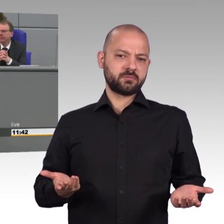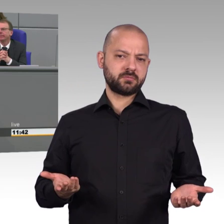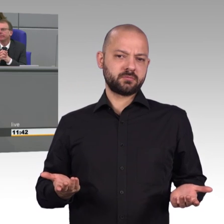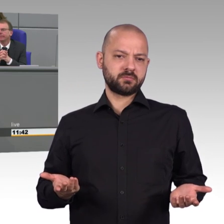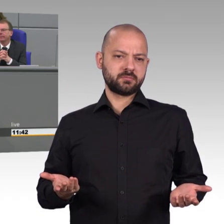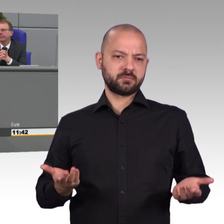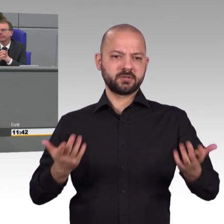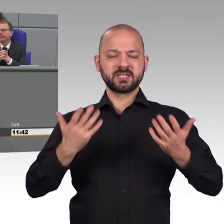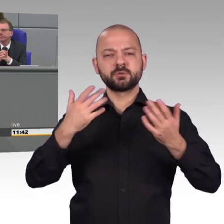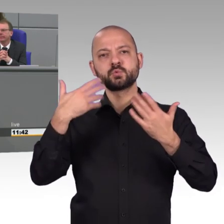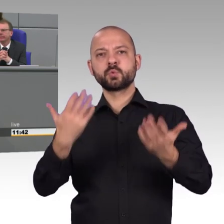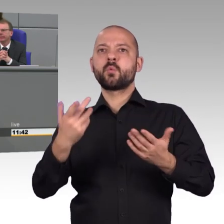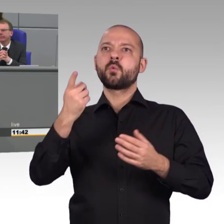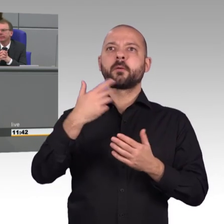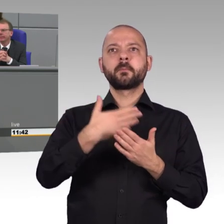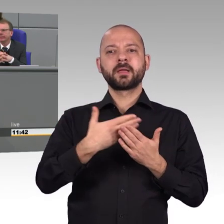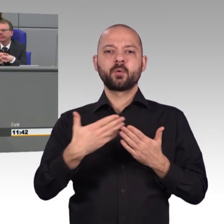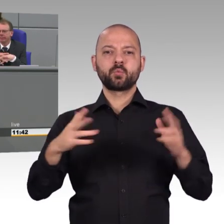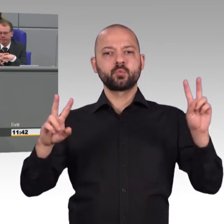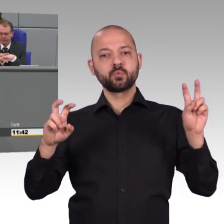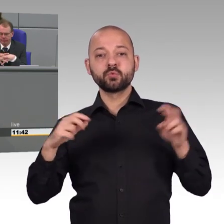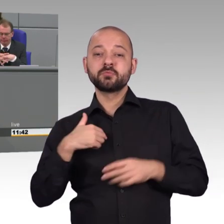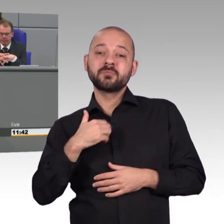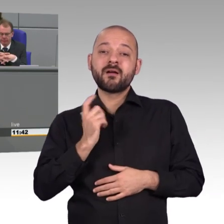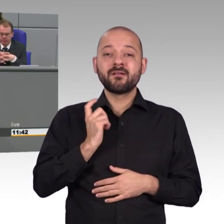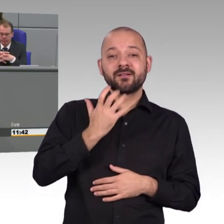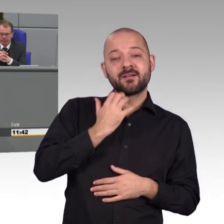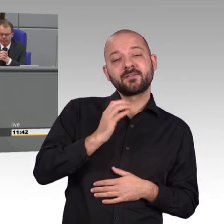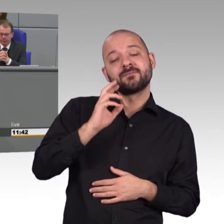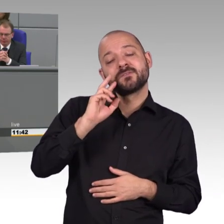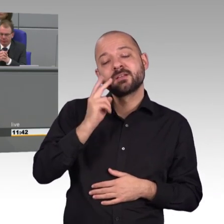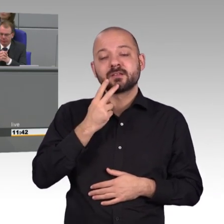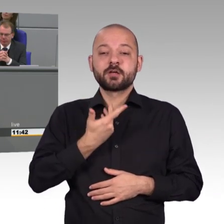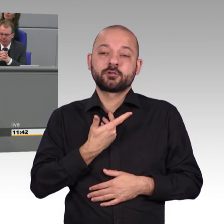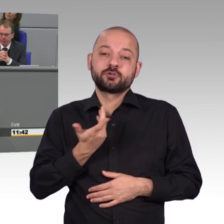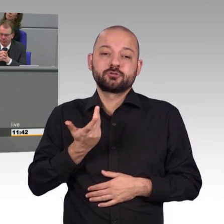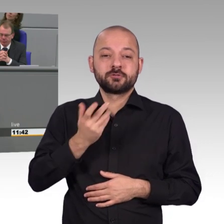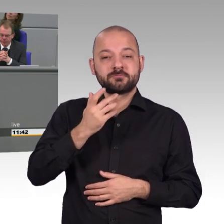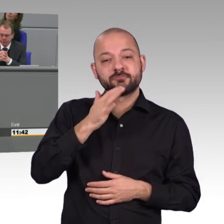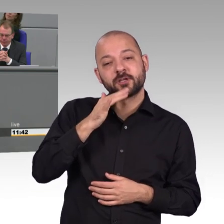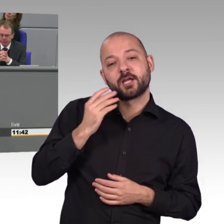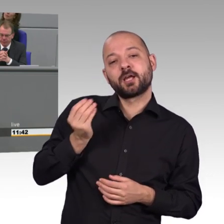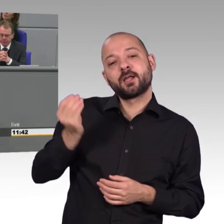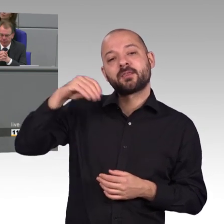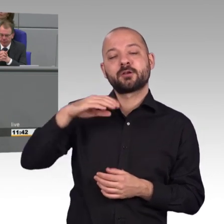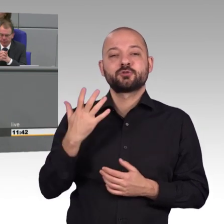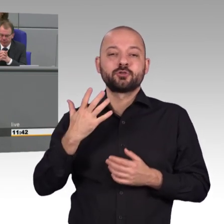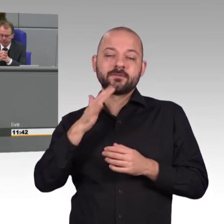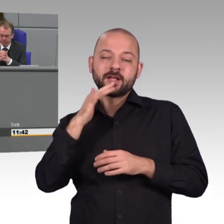Legen Sie das überfällige IT-Sicherheitsgesetz 2.0 vor. Einen langen Maßnahmenkatalog haben wir Ihnen hier vor